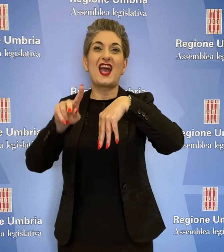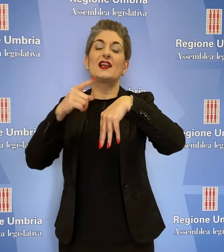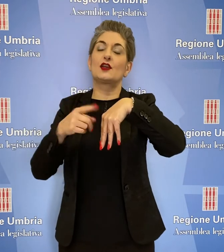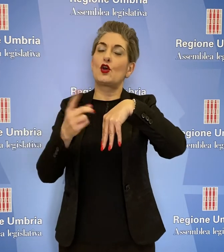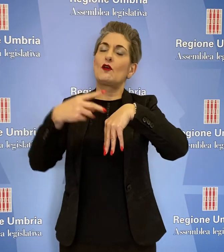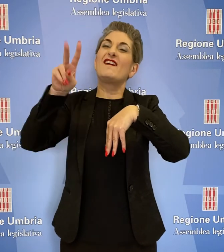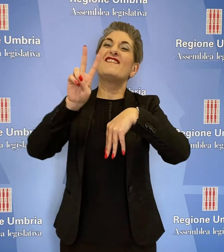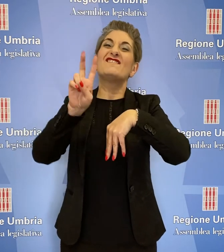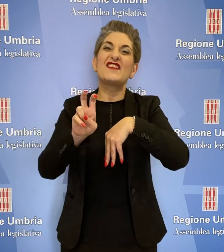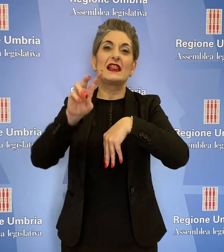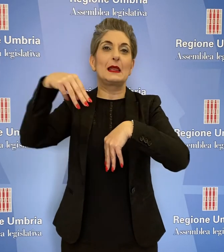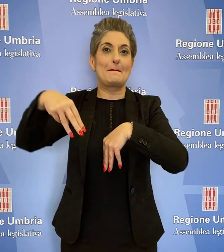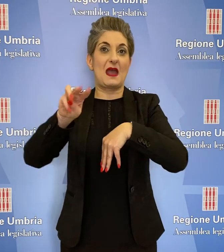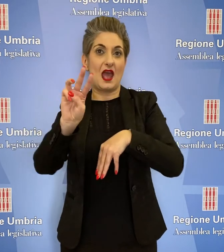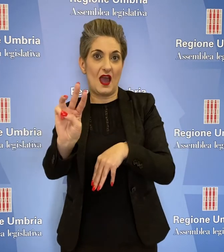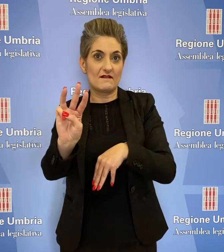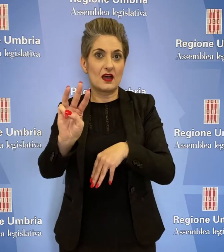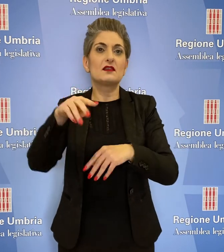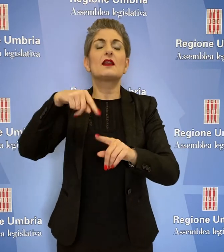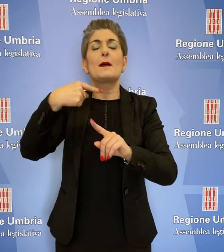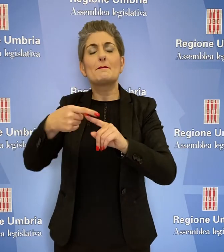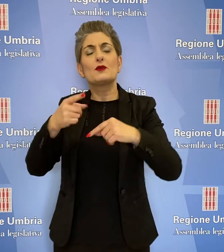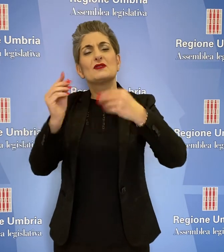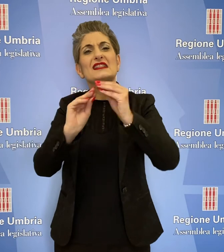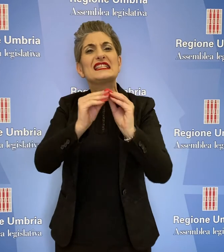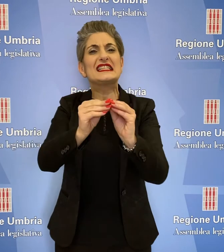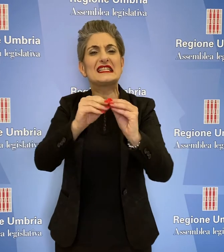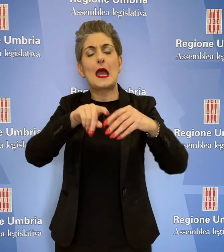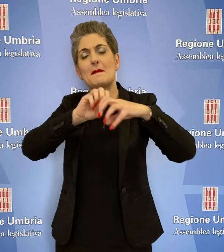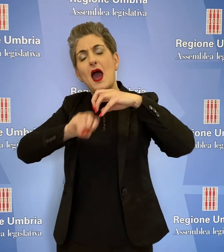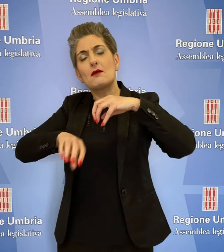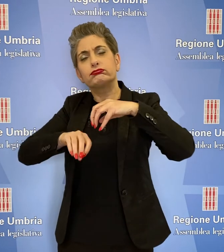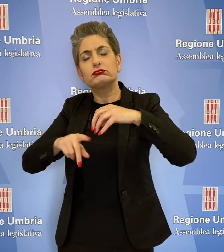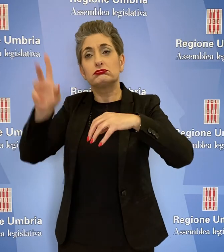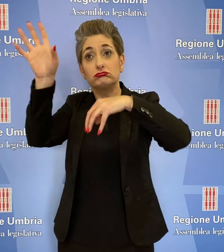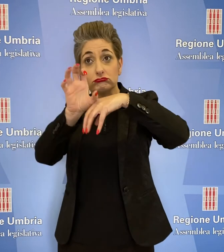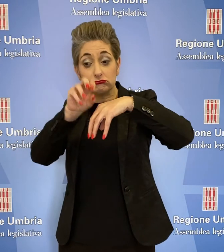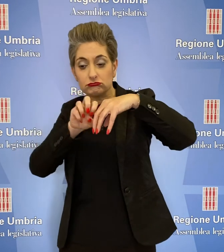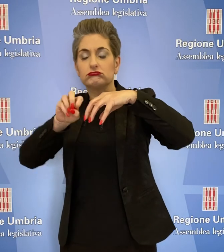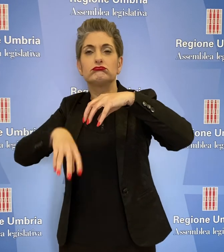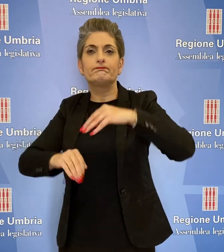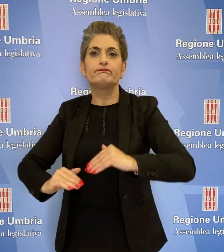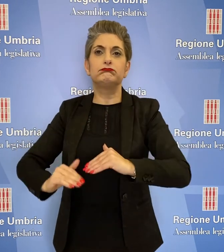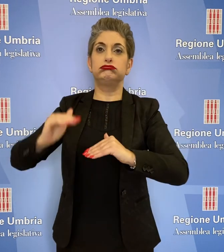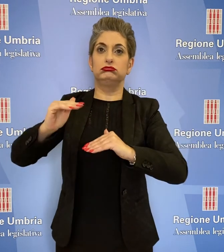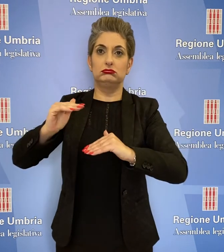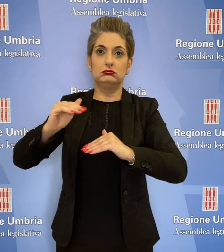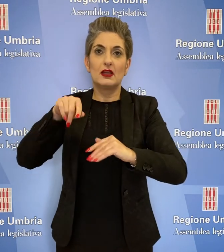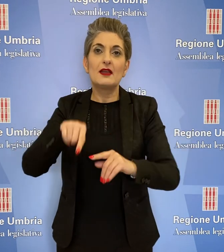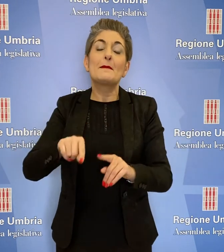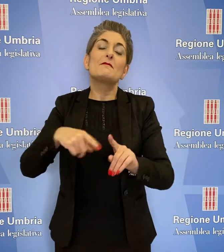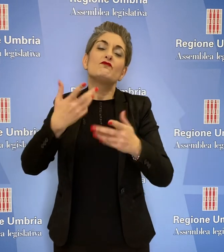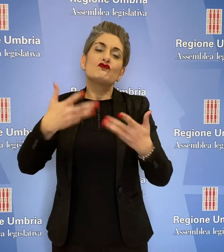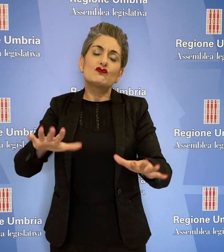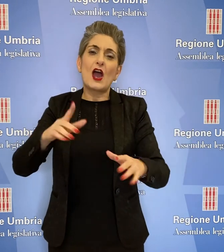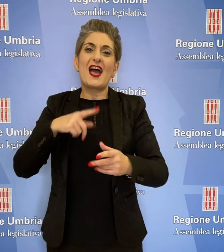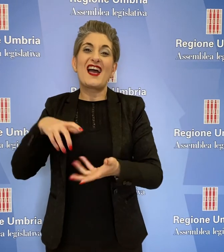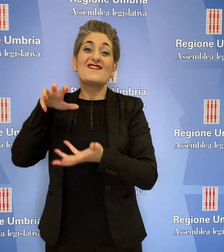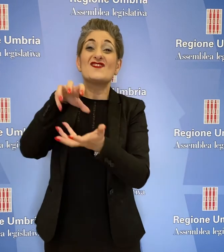accumulo. Sono stati investiti 15 milioni di euro per il miglioramento dell'eccellenza